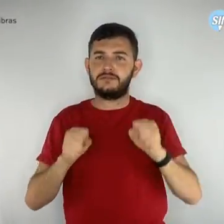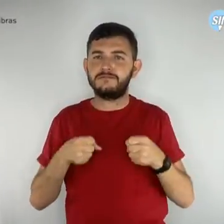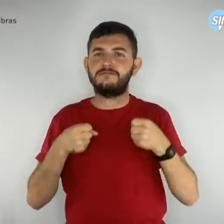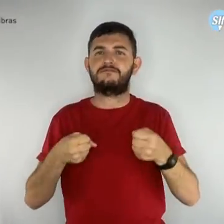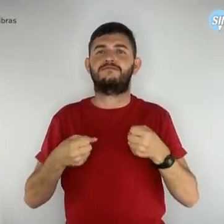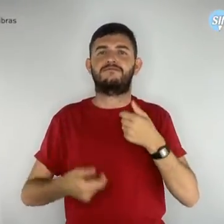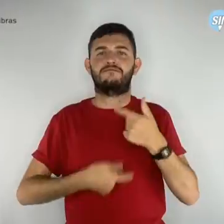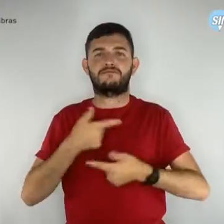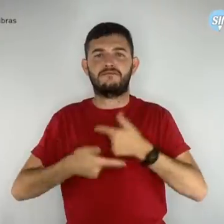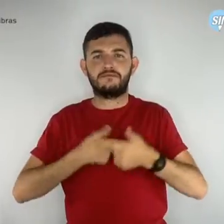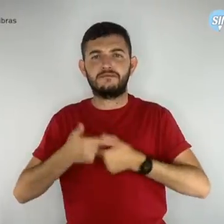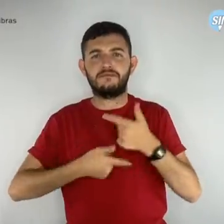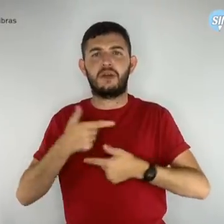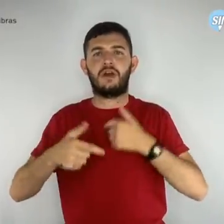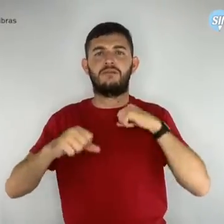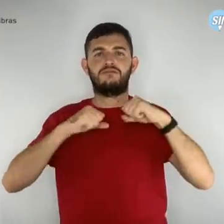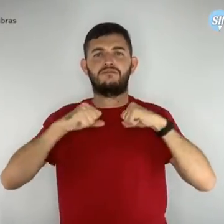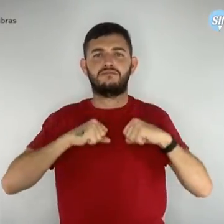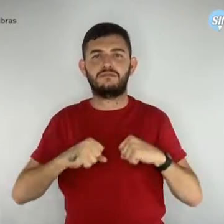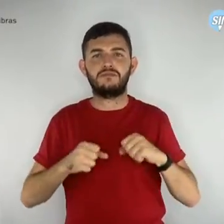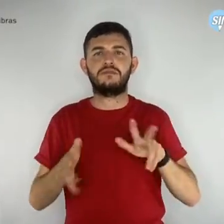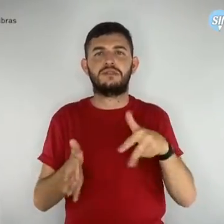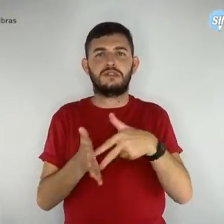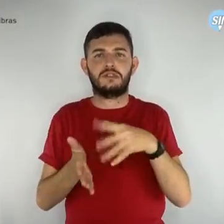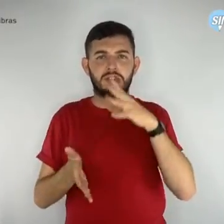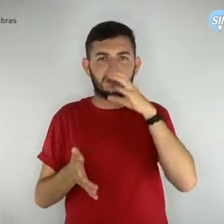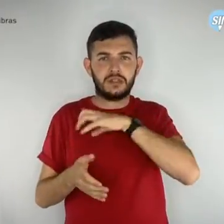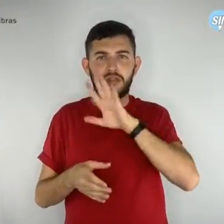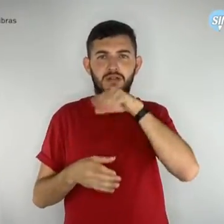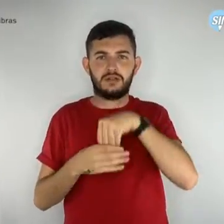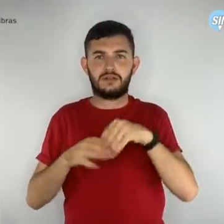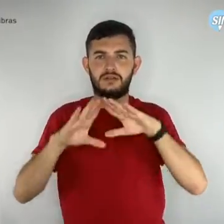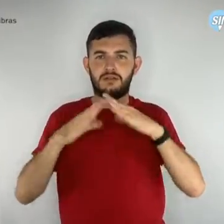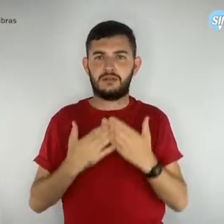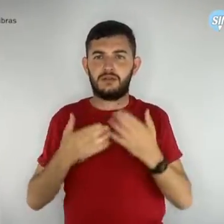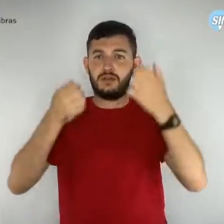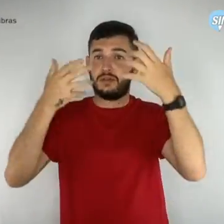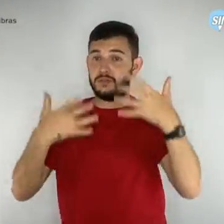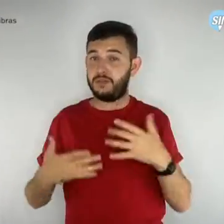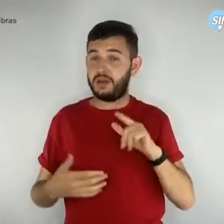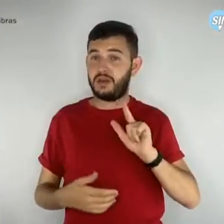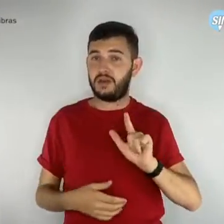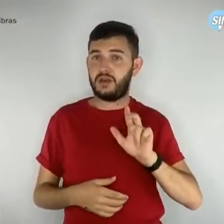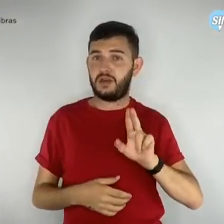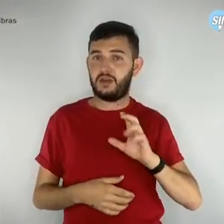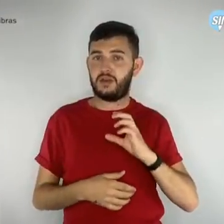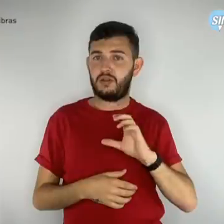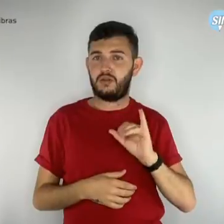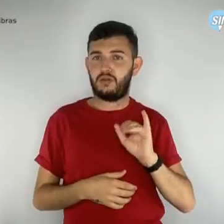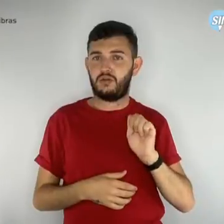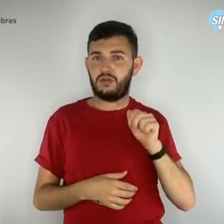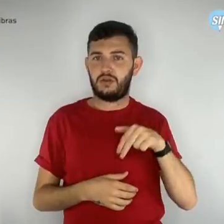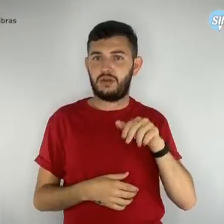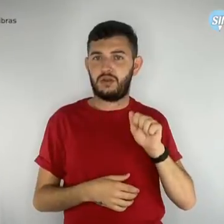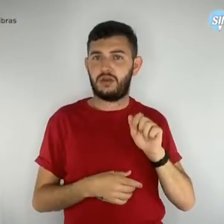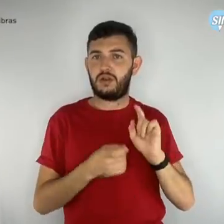unidades escolares, afirma Luciana Custódio, coordenadora da Secretaria de Formação Sindical.